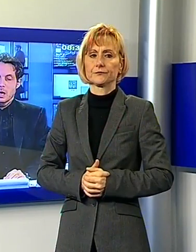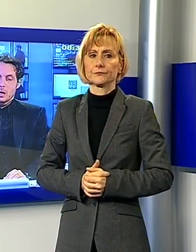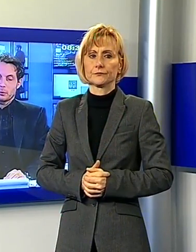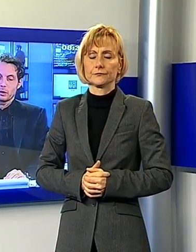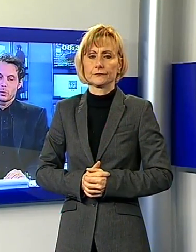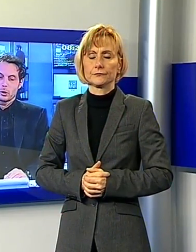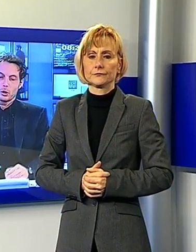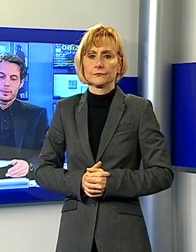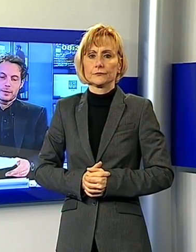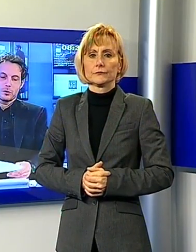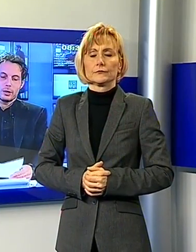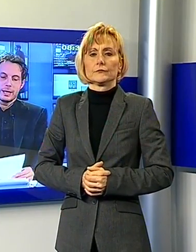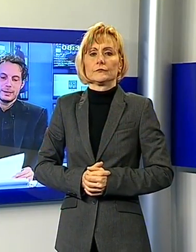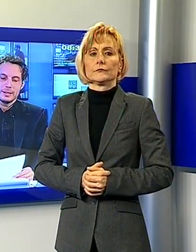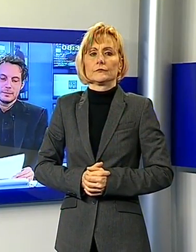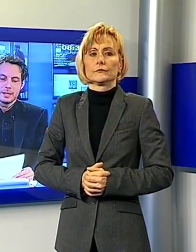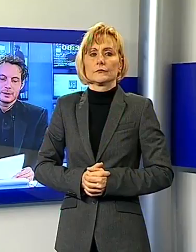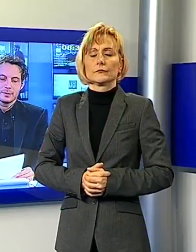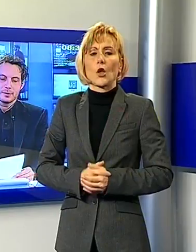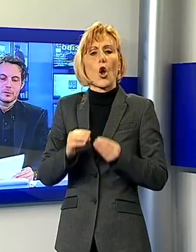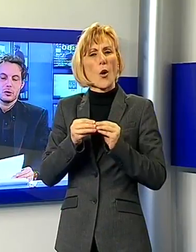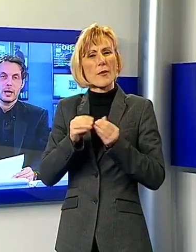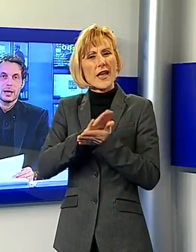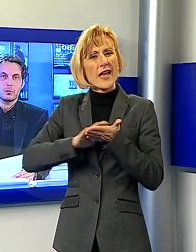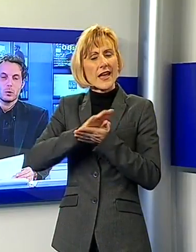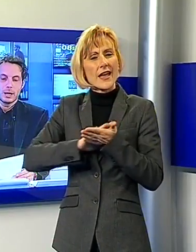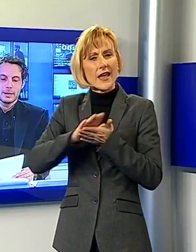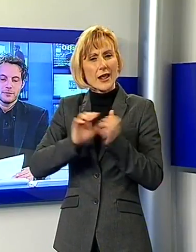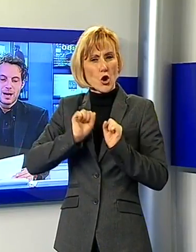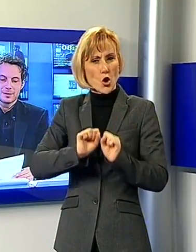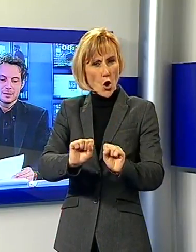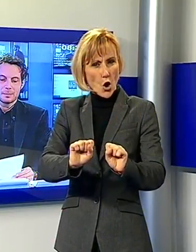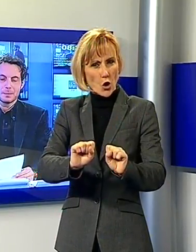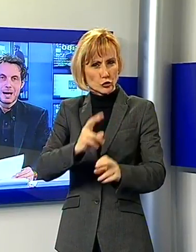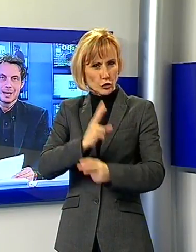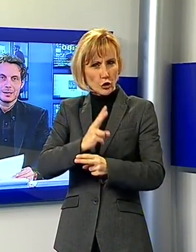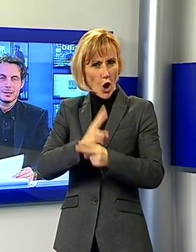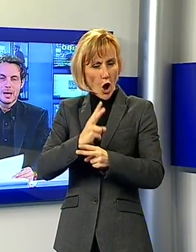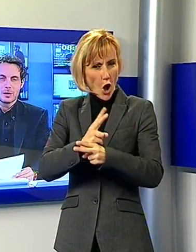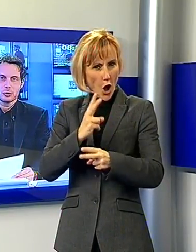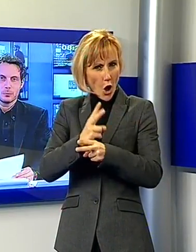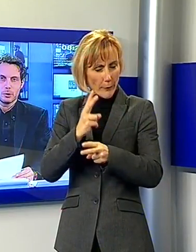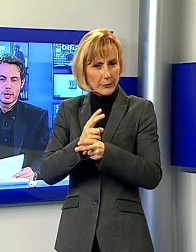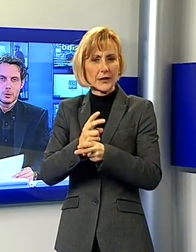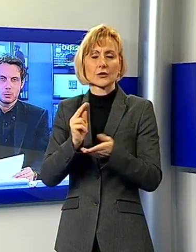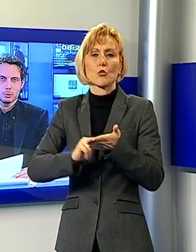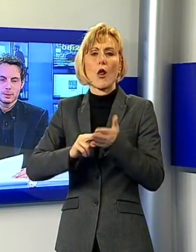Proseguono le operazioni di deratizzazione nella scuola dell'infanzia e primaria di Diecimo nel comune di